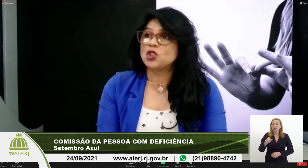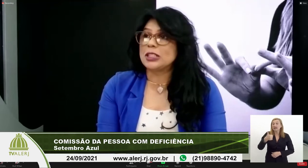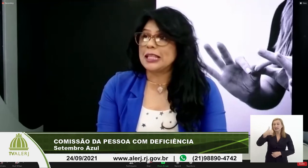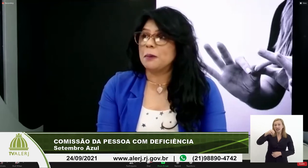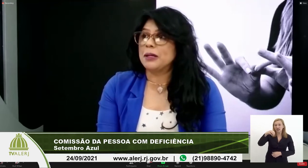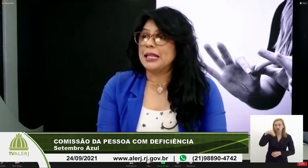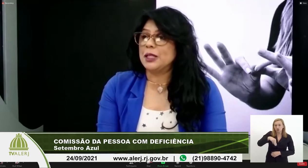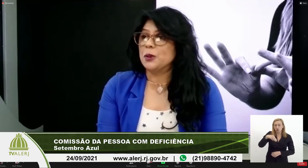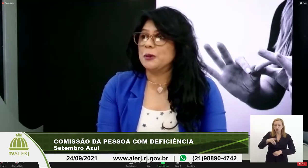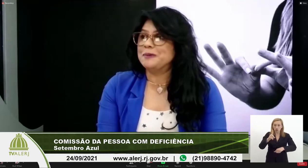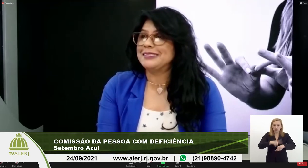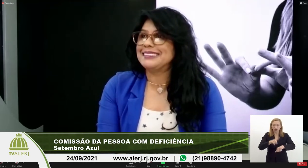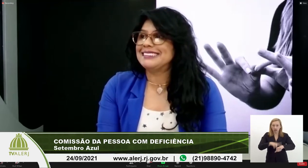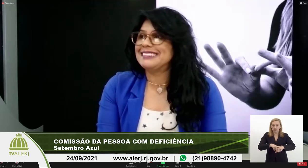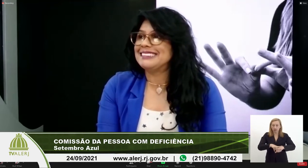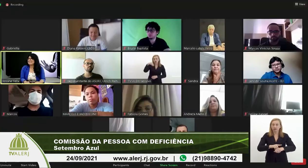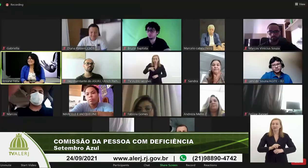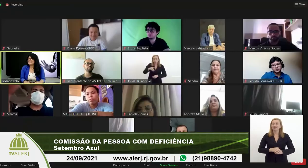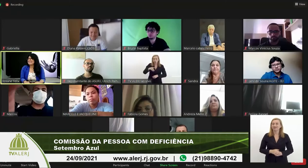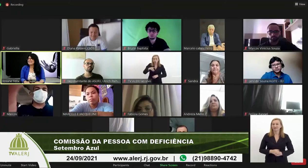minutos de tempo, querido.